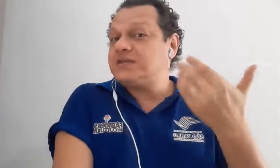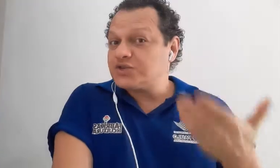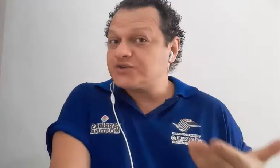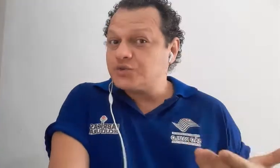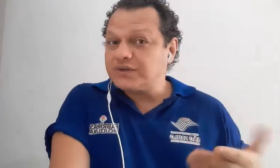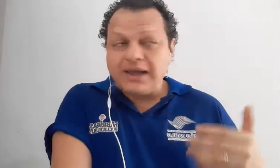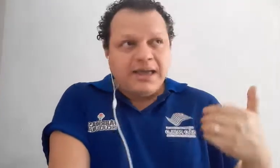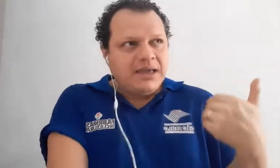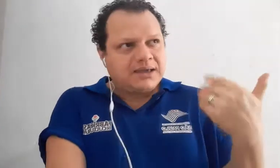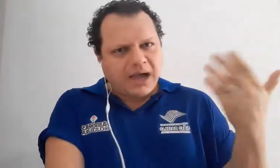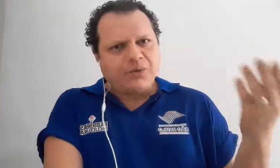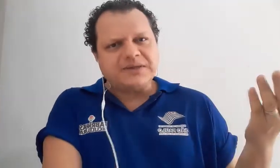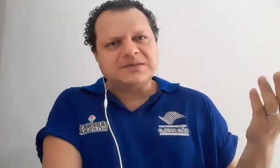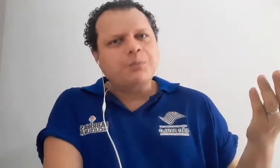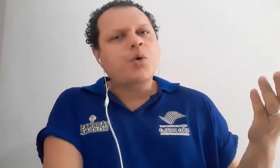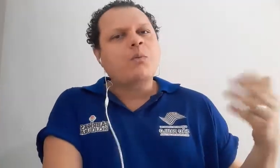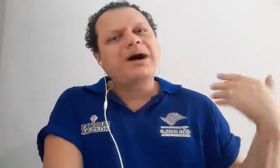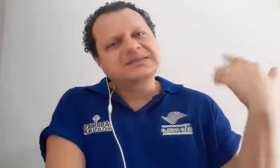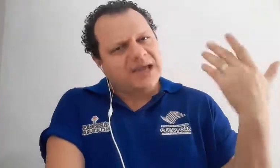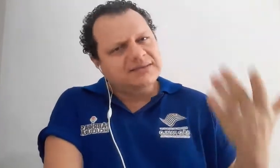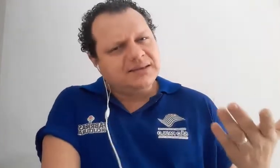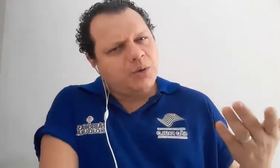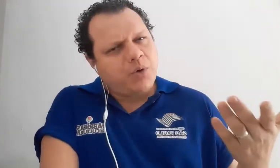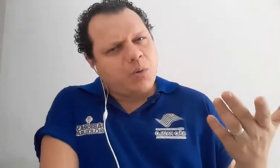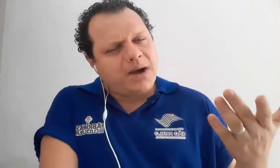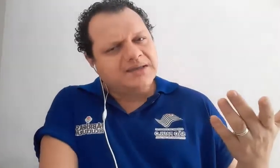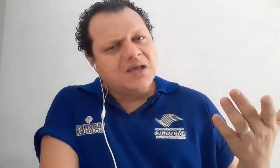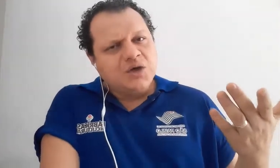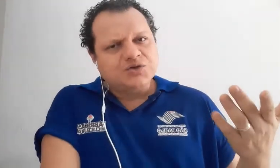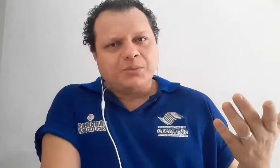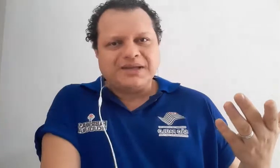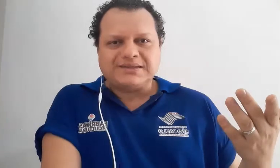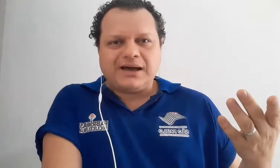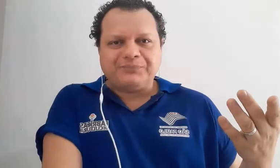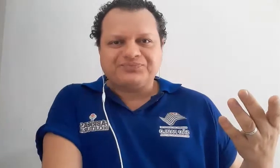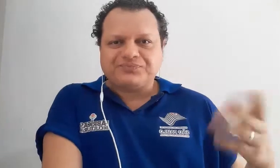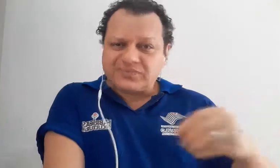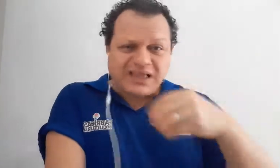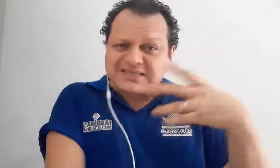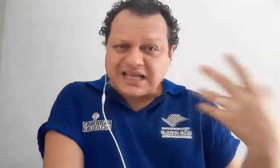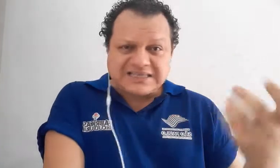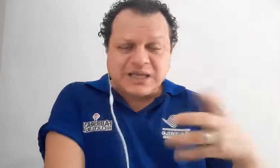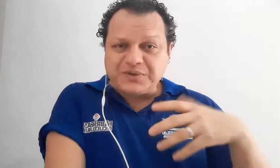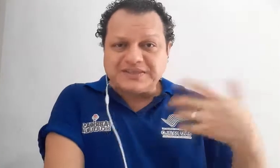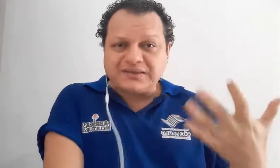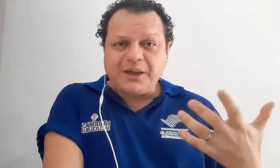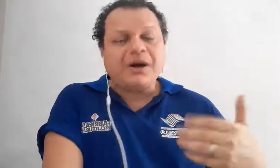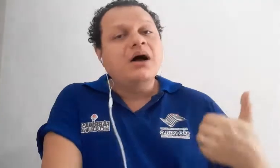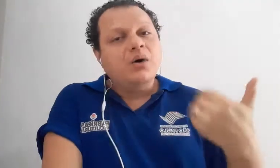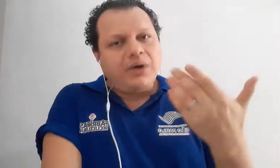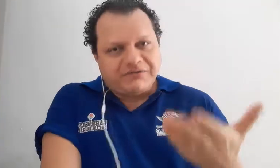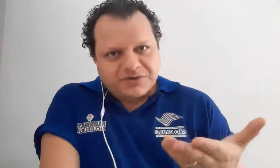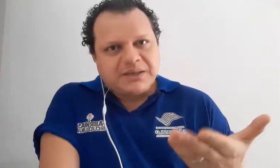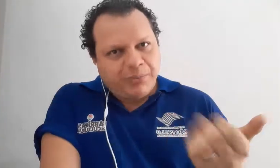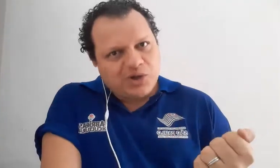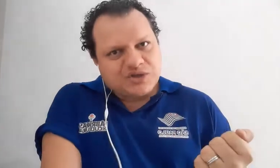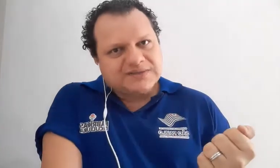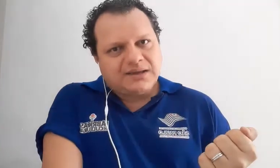seja surda e quer conhecer um pouco mais, quer entender um pouco mais sobre essa questão, esse tema? Ué, você pode ensinar,